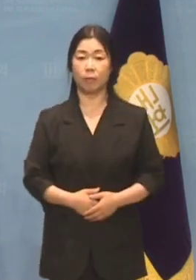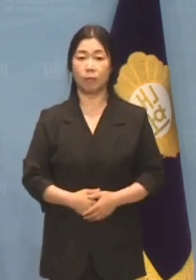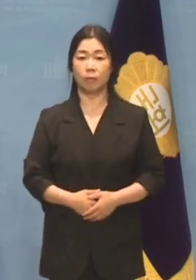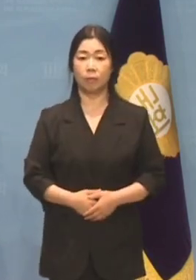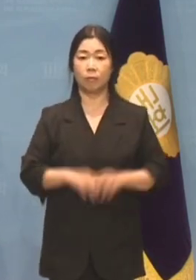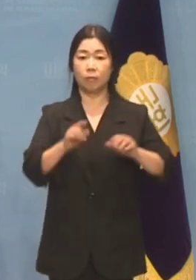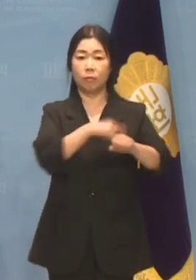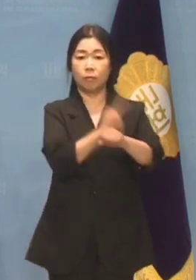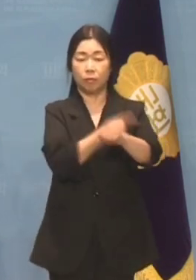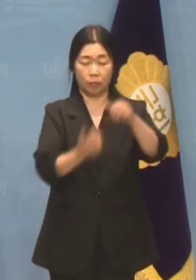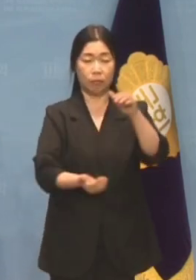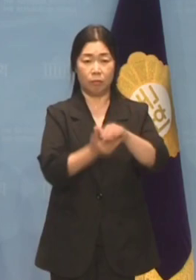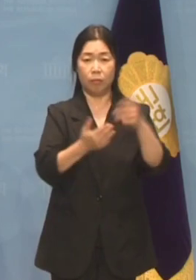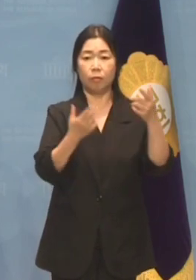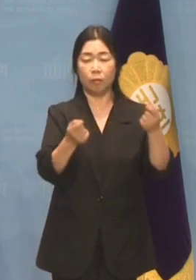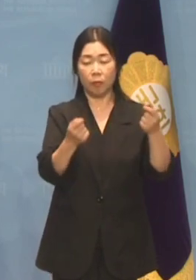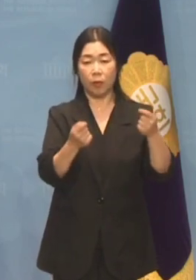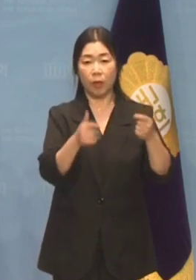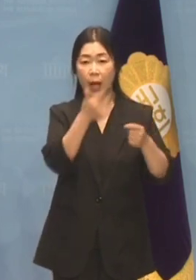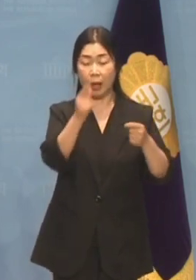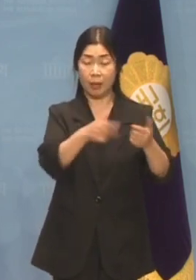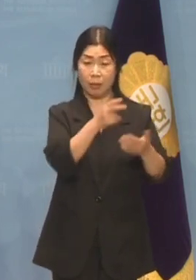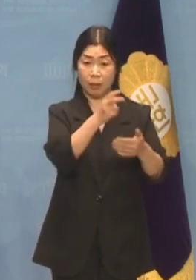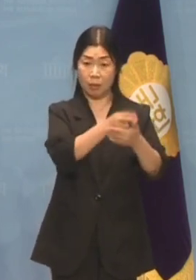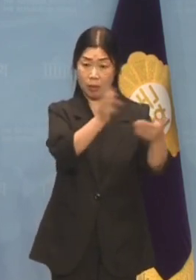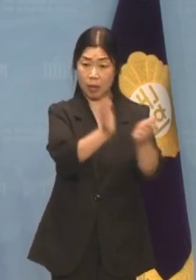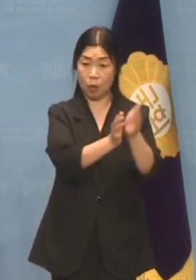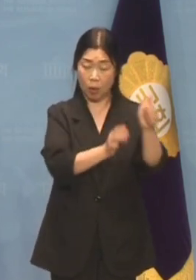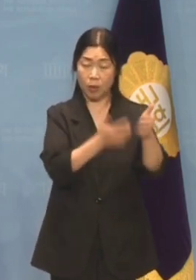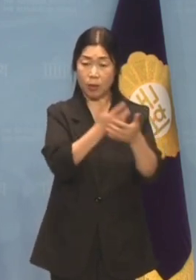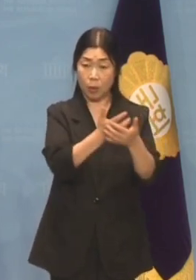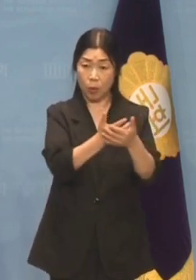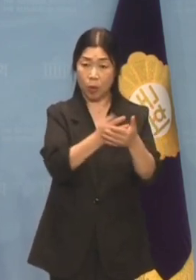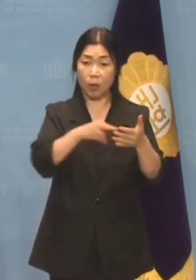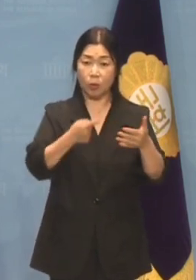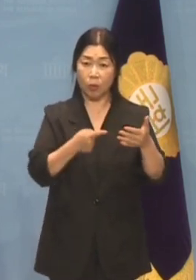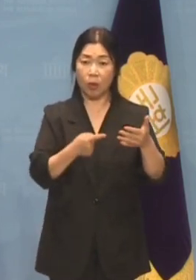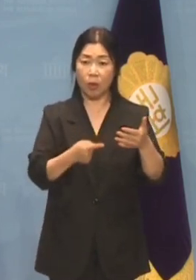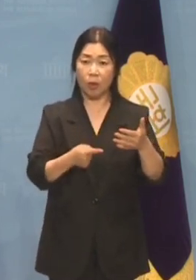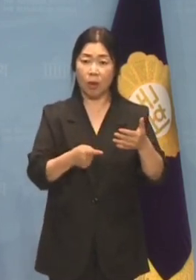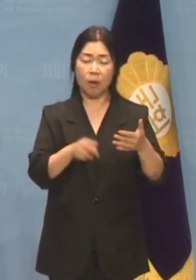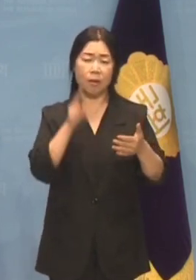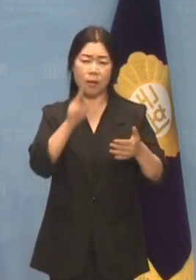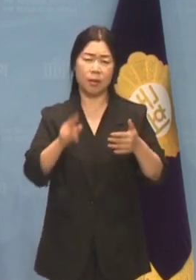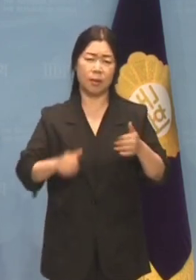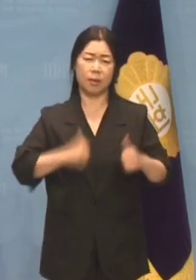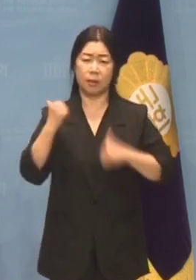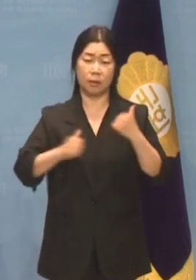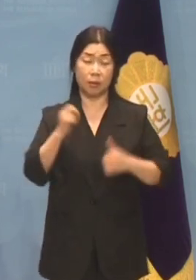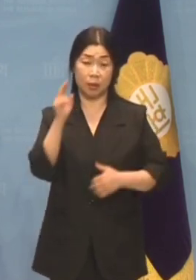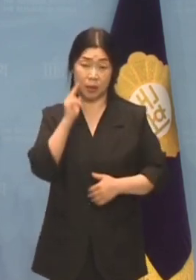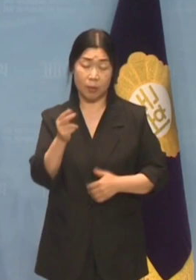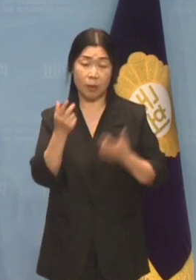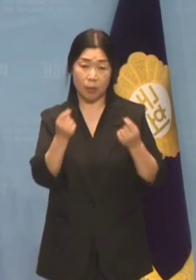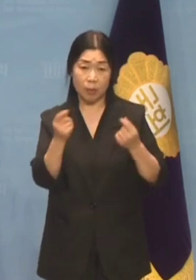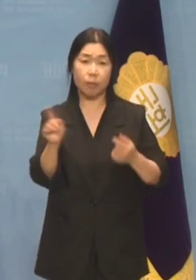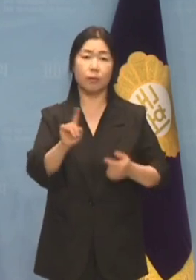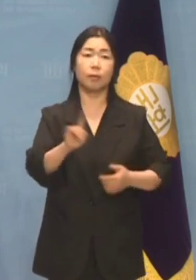권력의 정점에 있는 한동훈 장관 관련 자료라고 이렇게 난리법석을 떠는 것입니까?